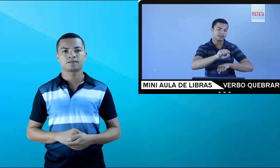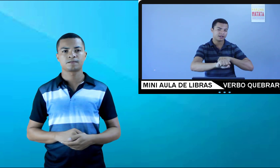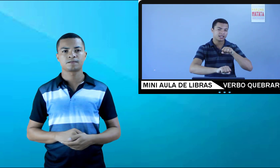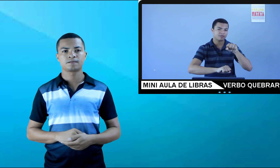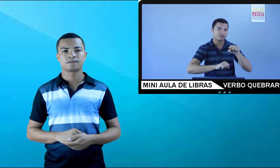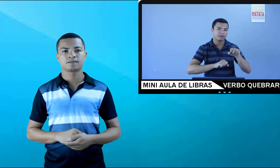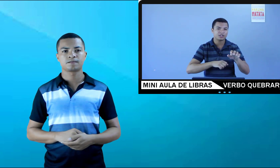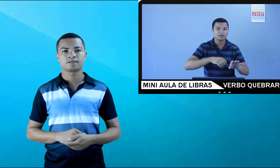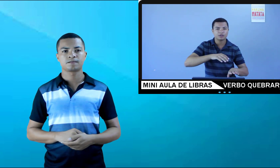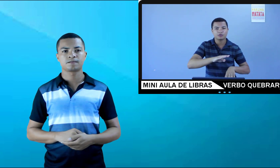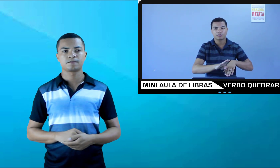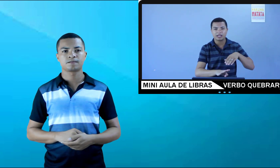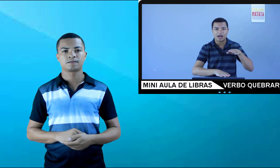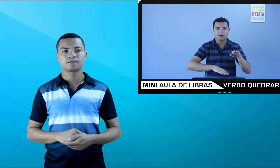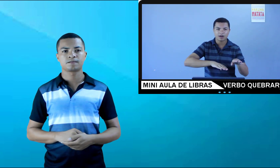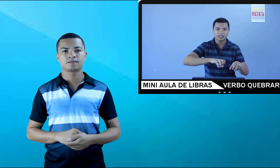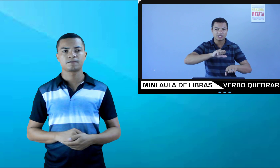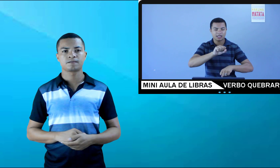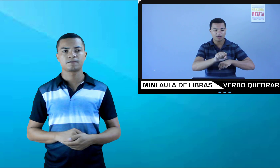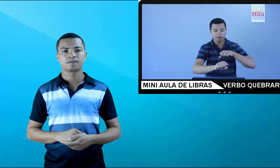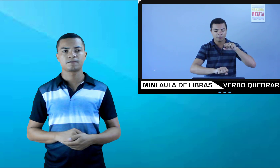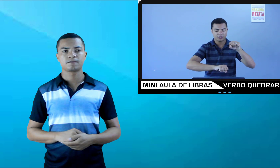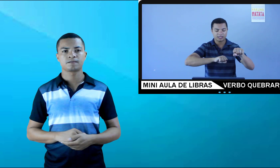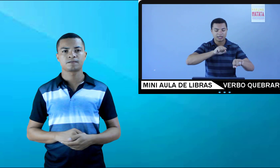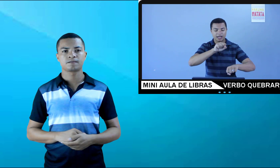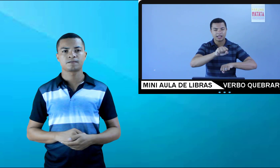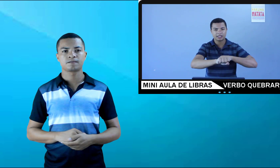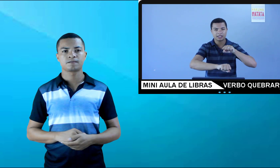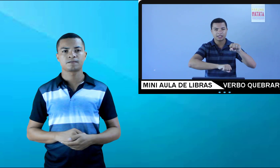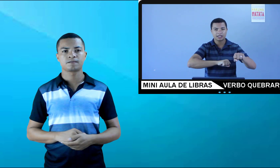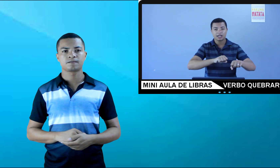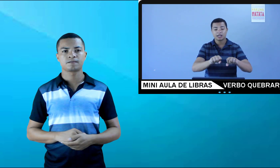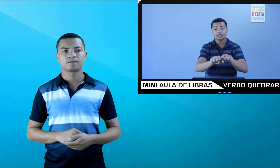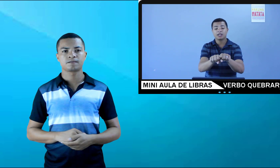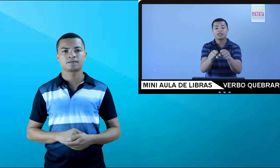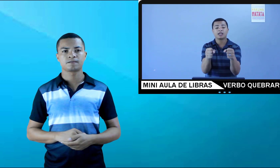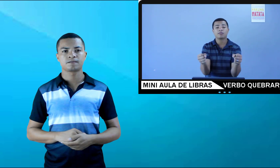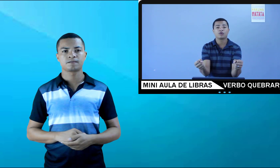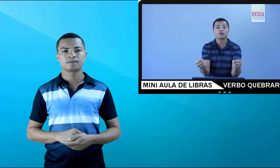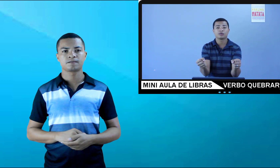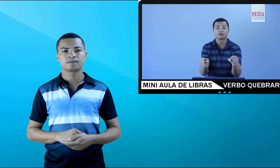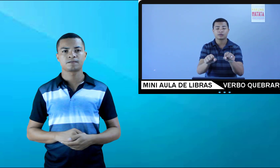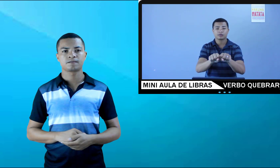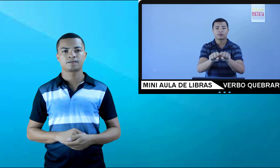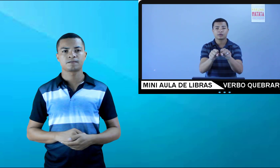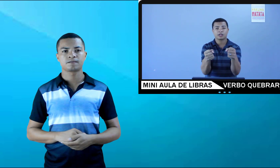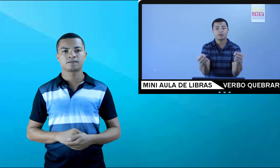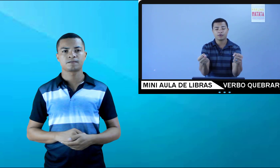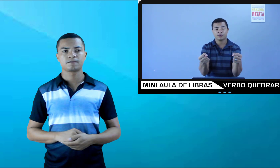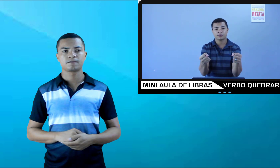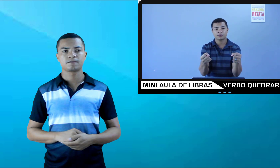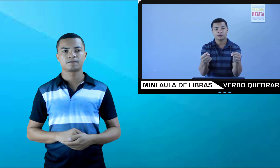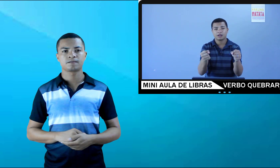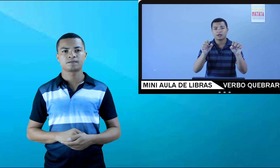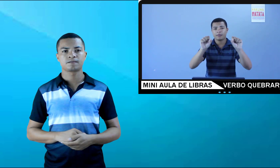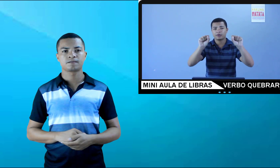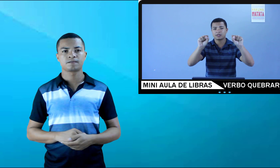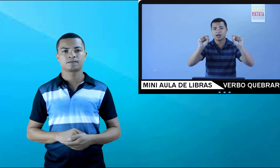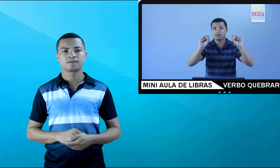mas você faz aquele movimentinho que o pedal faz, né? Ó, bicicleta. Quebrou. Quebrou. Lembrou do sinal?